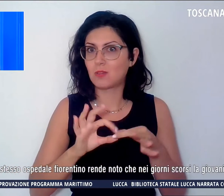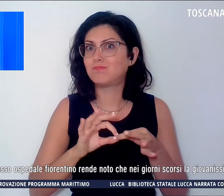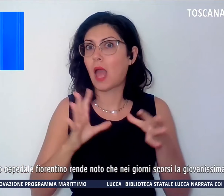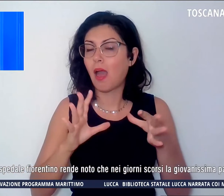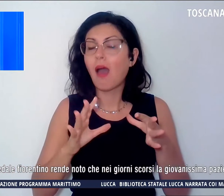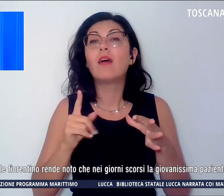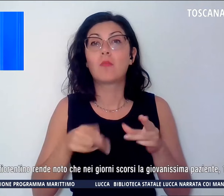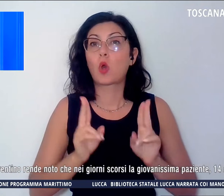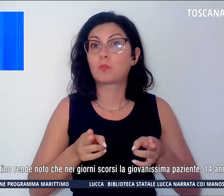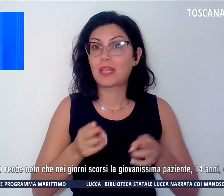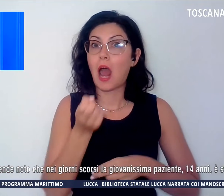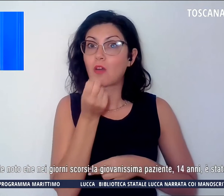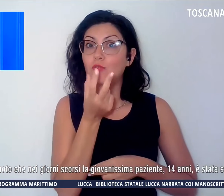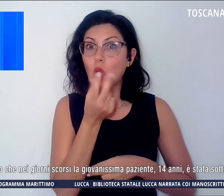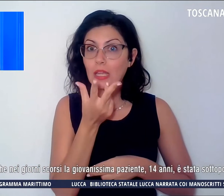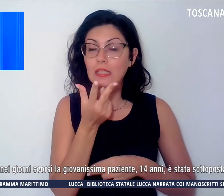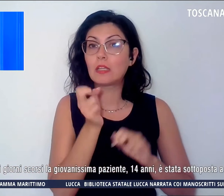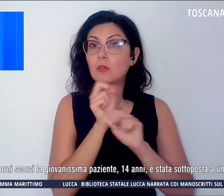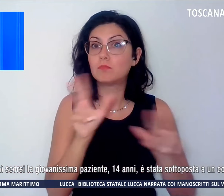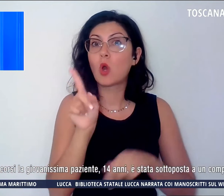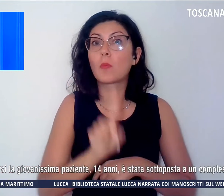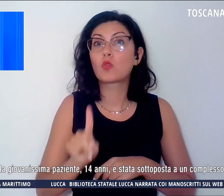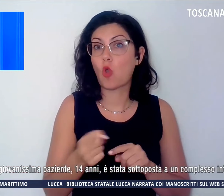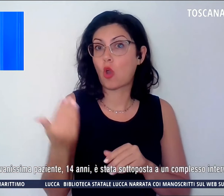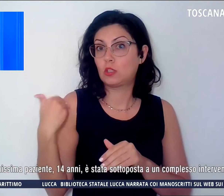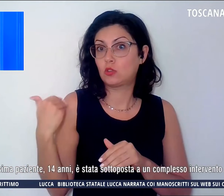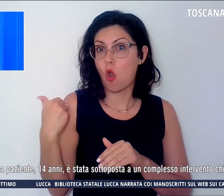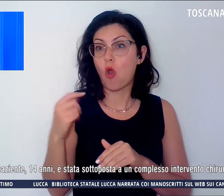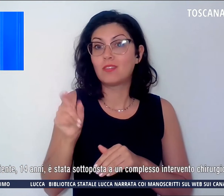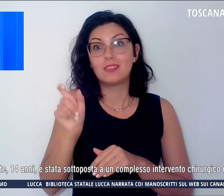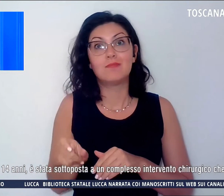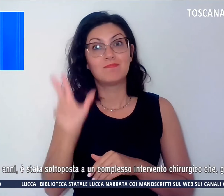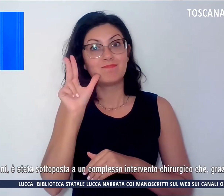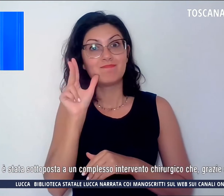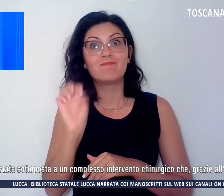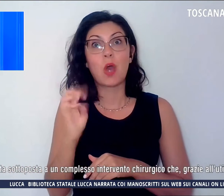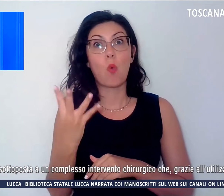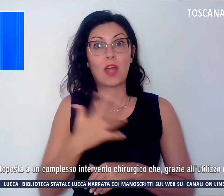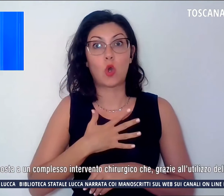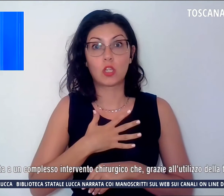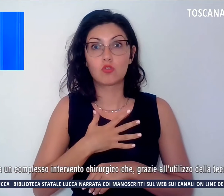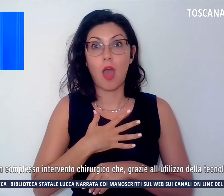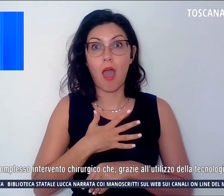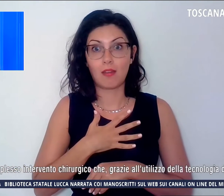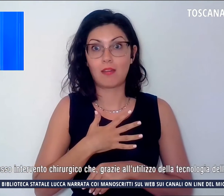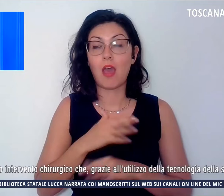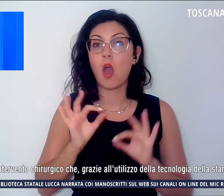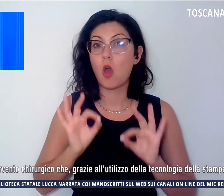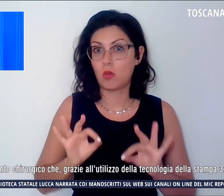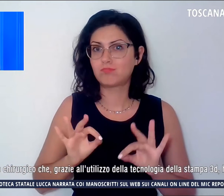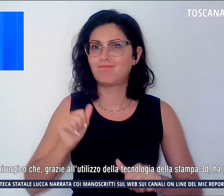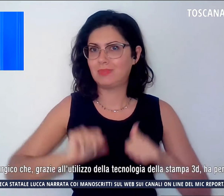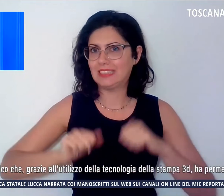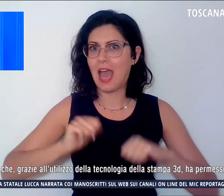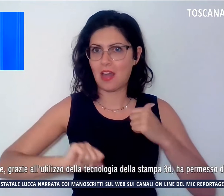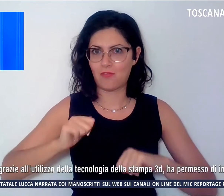rende noto che nei giorni scorsi la giovanissima, 14enne, è stata sottoposta ad un complesso intervento